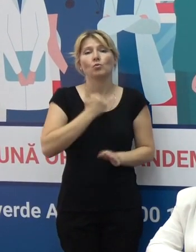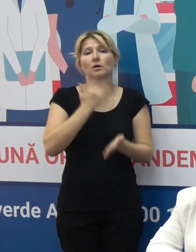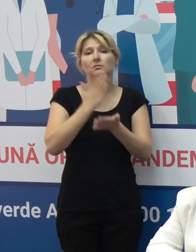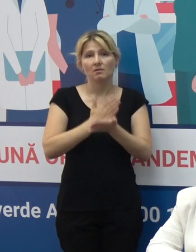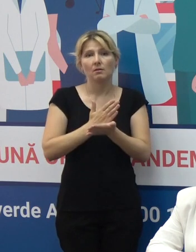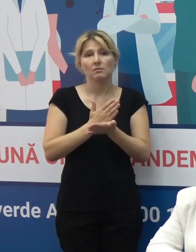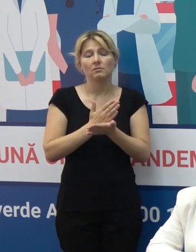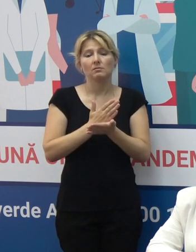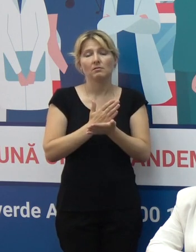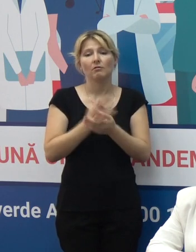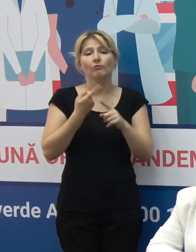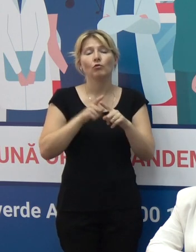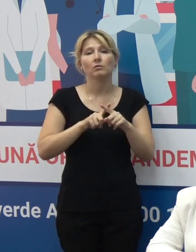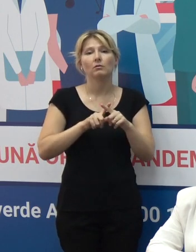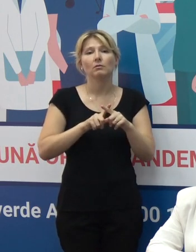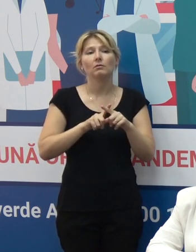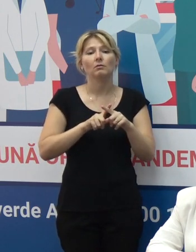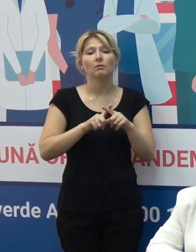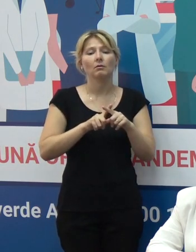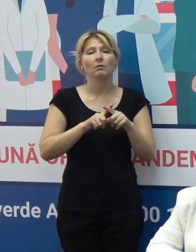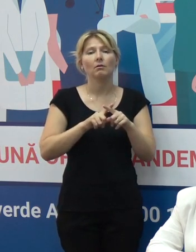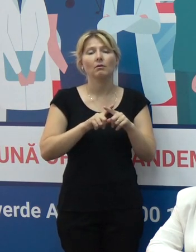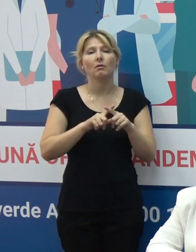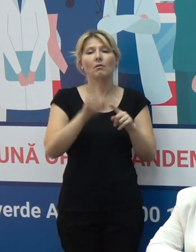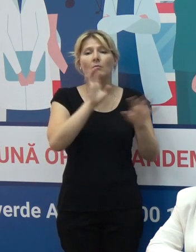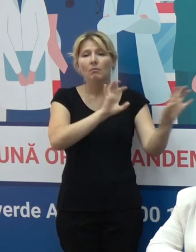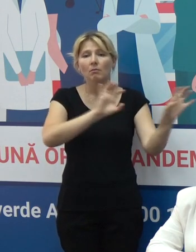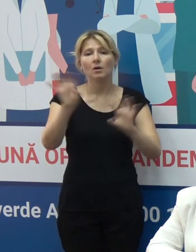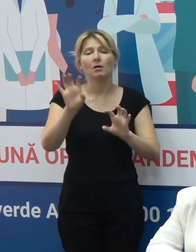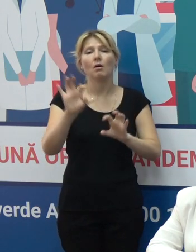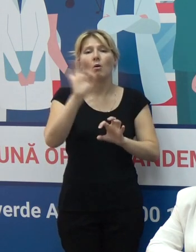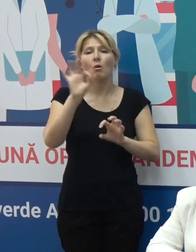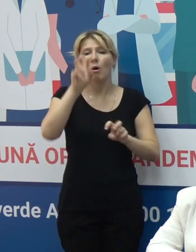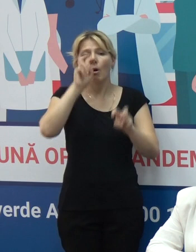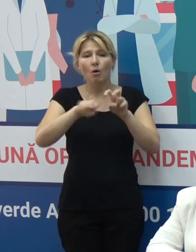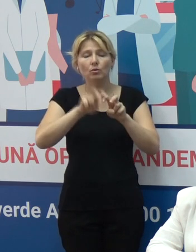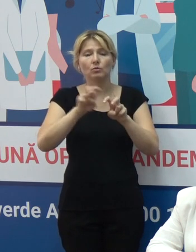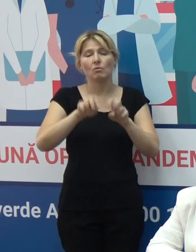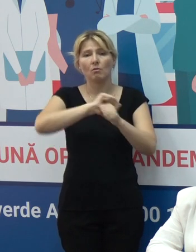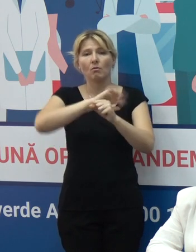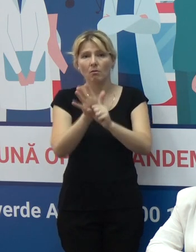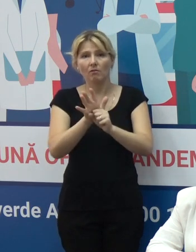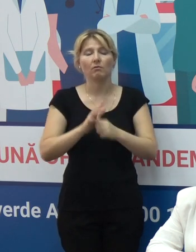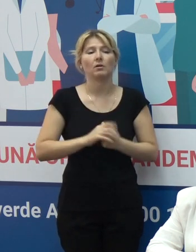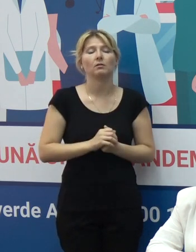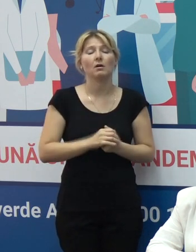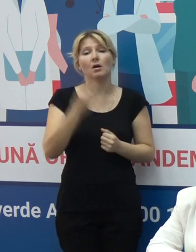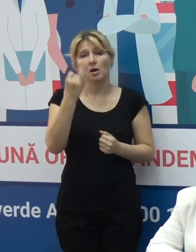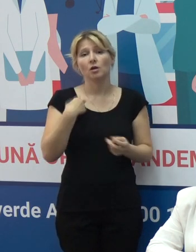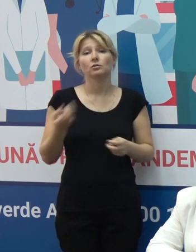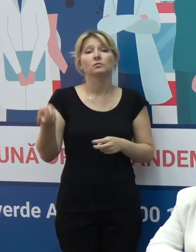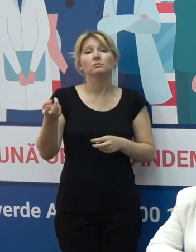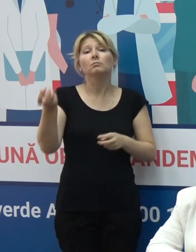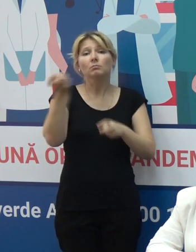instrument foarte important pentru a asigura controlul epidemiei COVID și venim cu